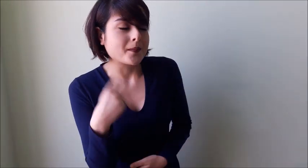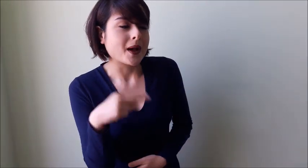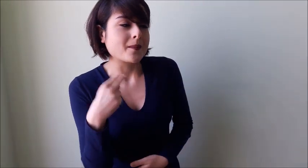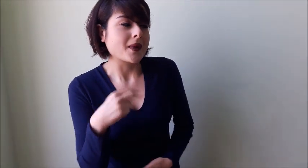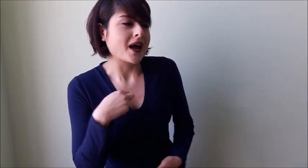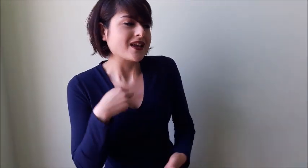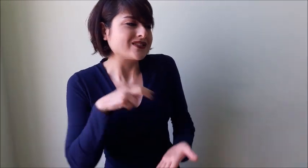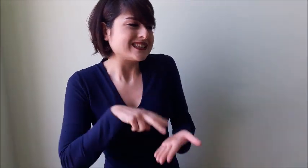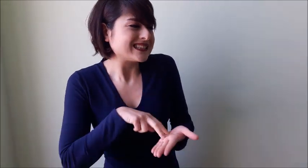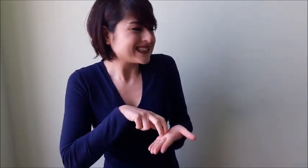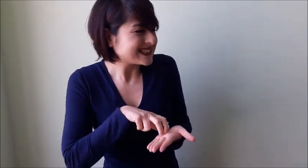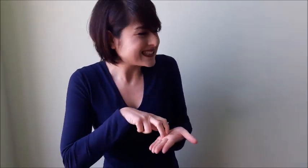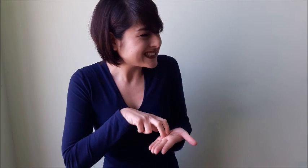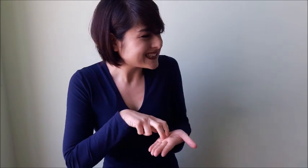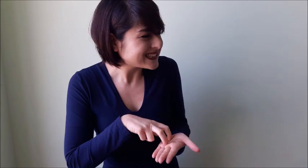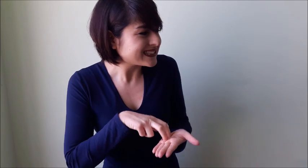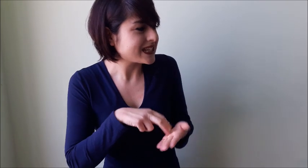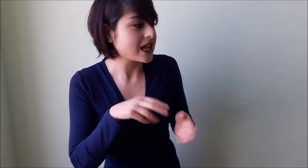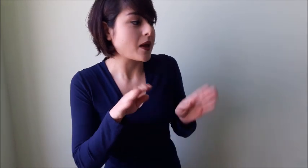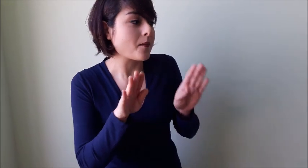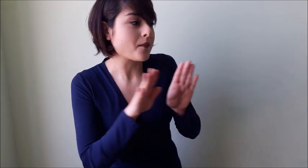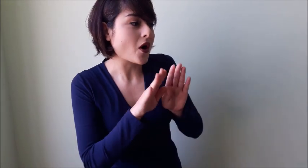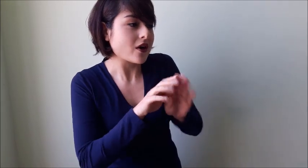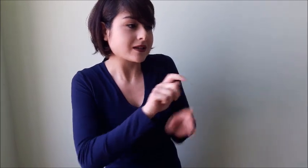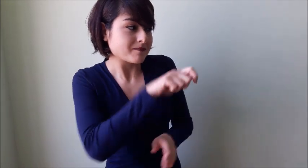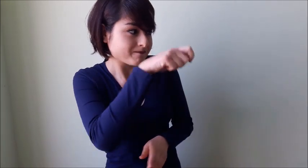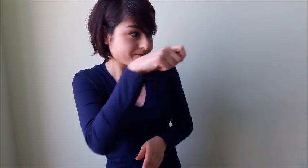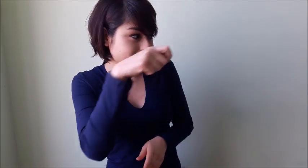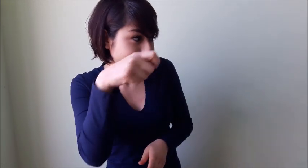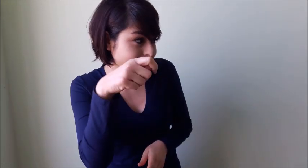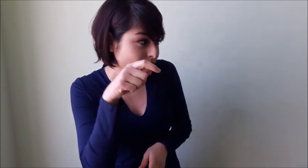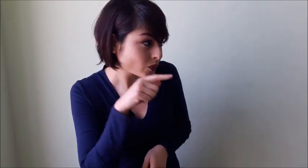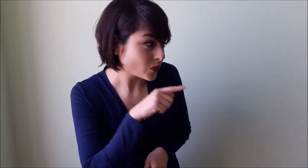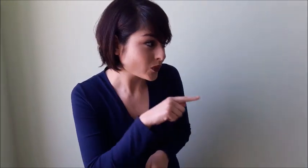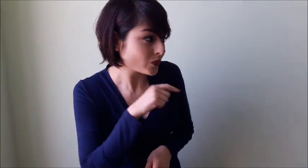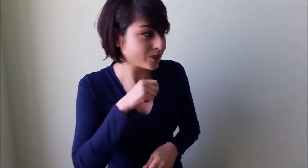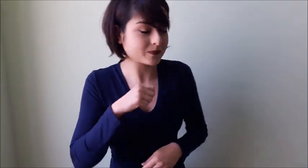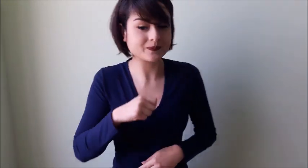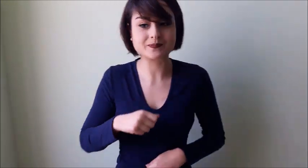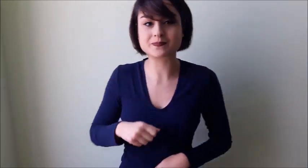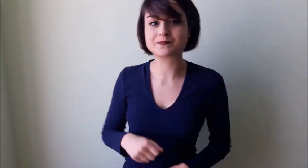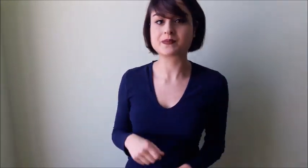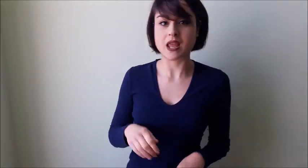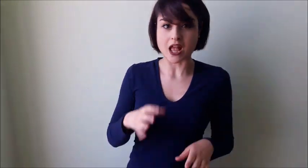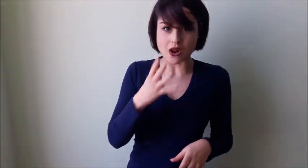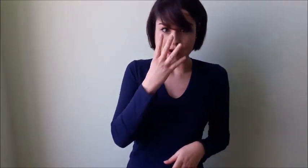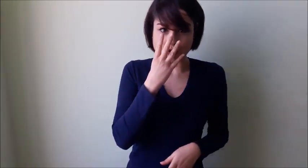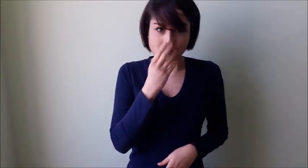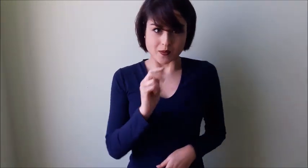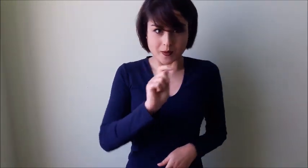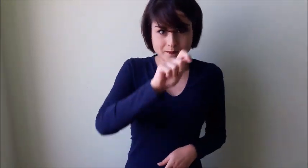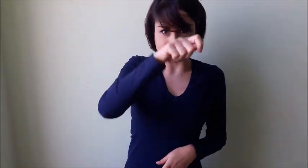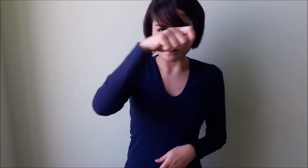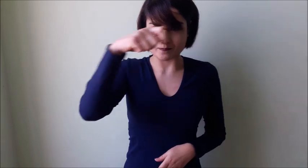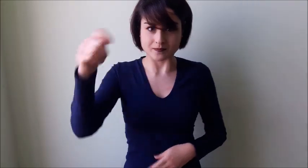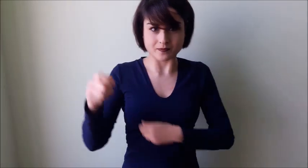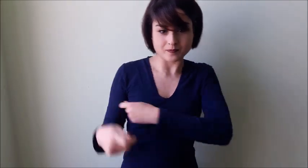alzarmi, sono troppo debole. Alza il chiavistello ed entra. Il lupo allora